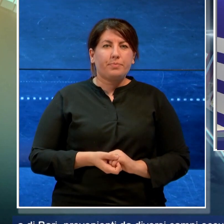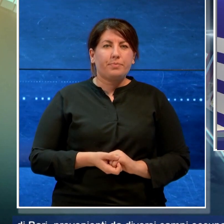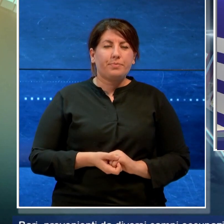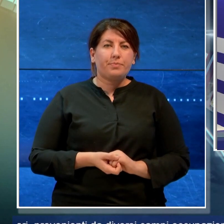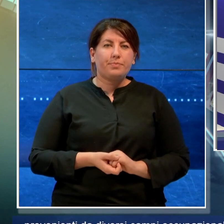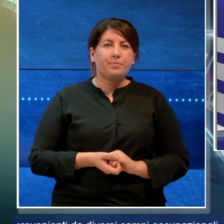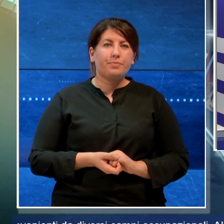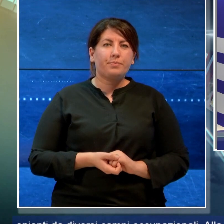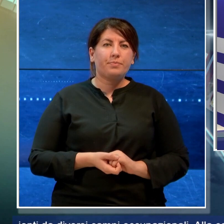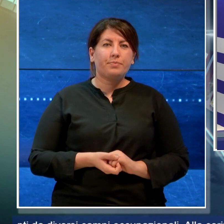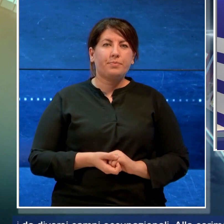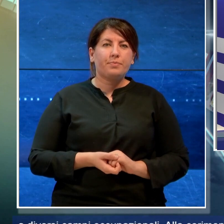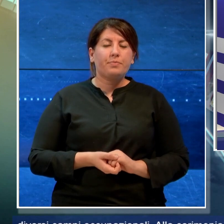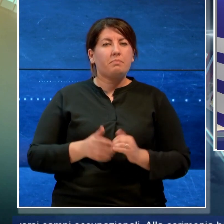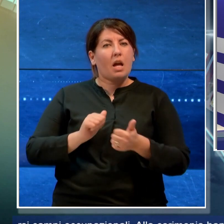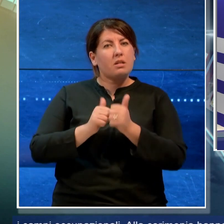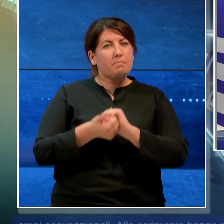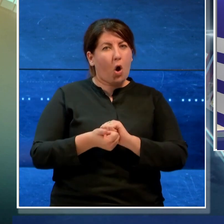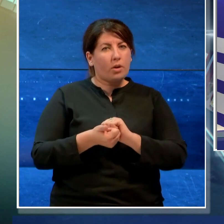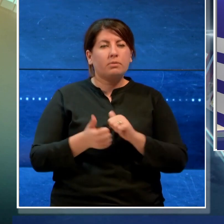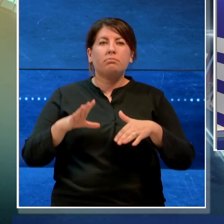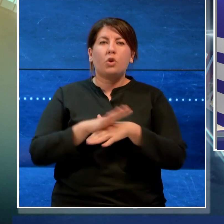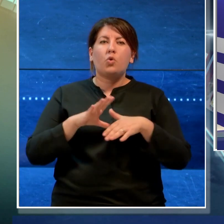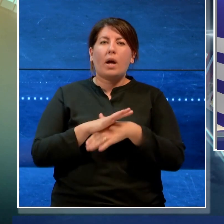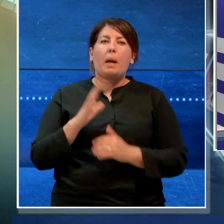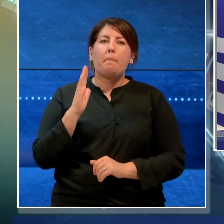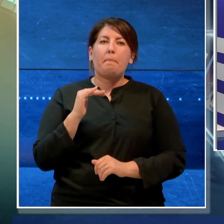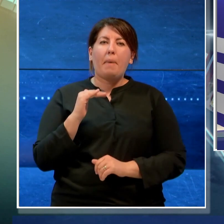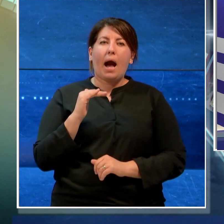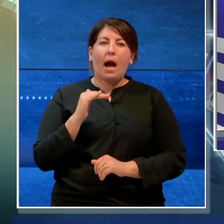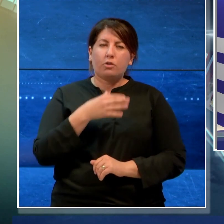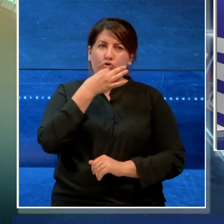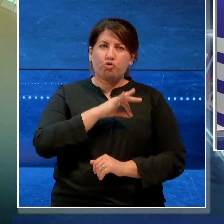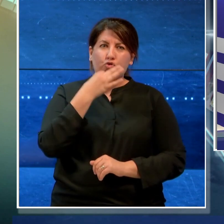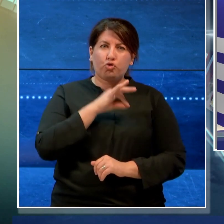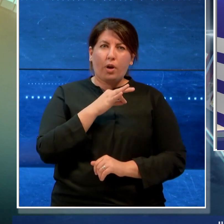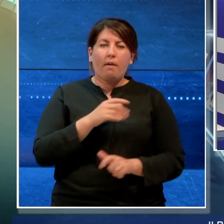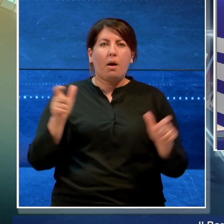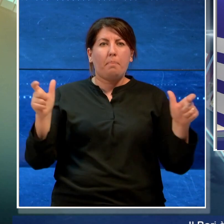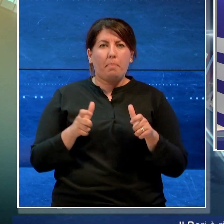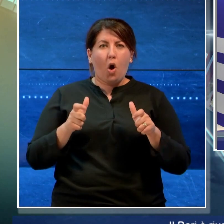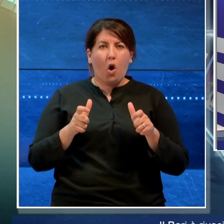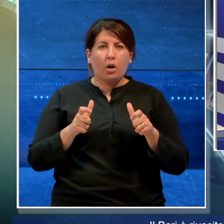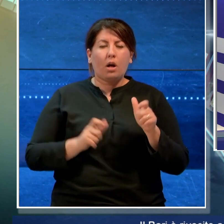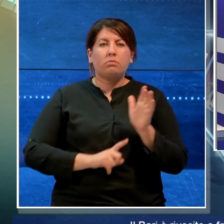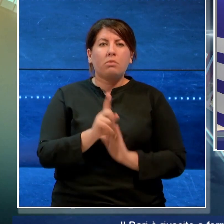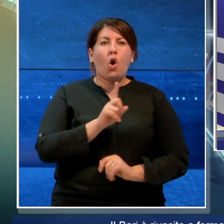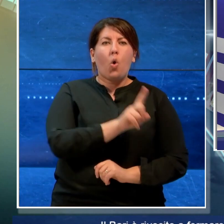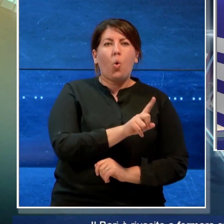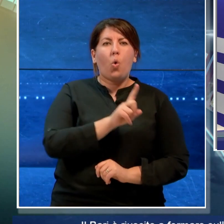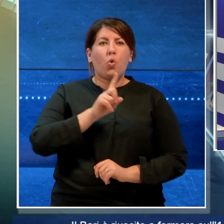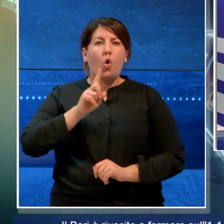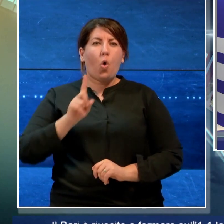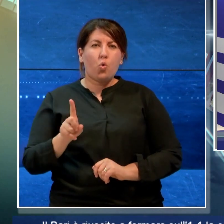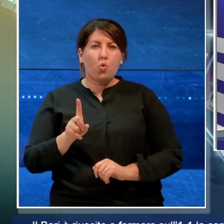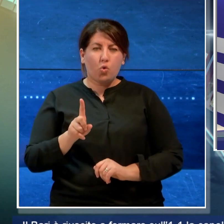Lo sport, il Bari è riuscito a fermare sull'uno a uno la capolista